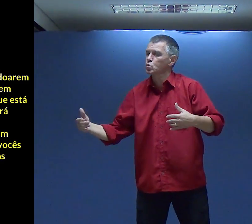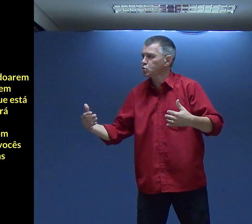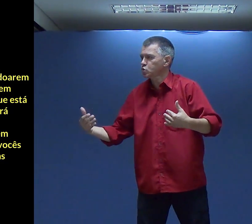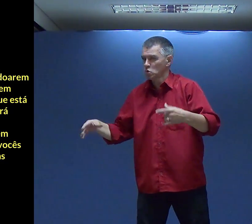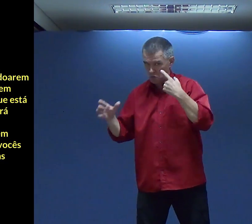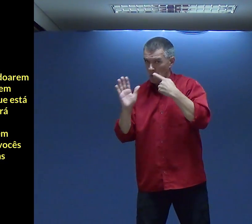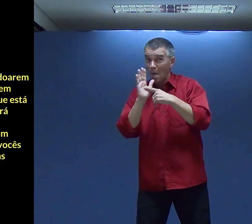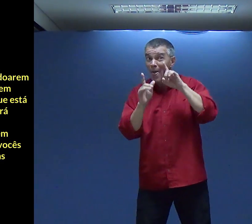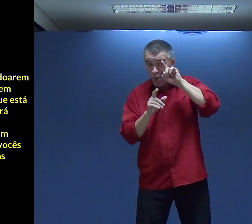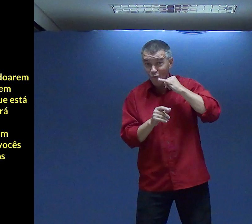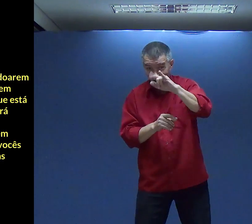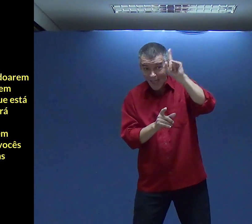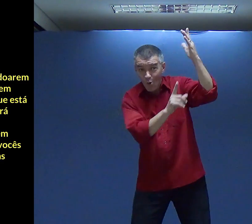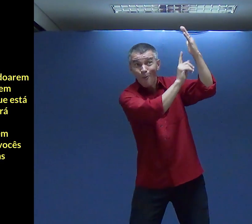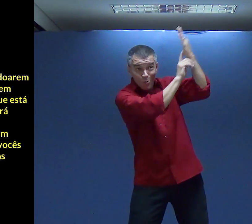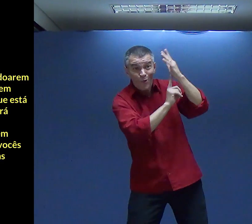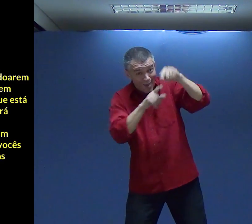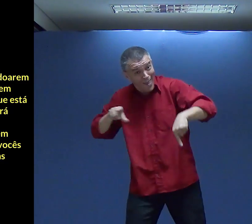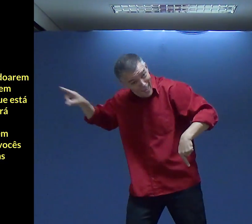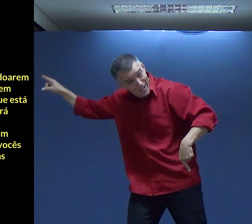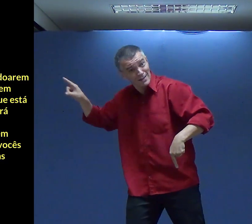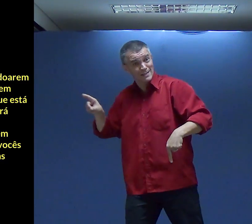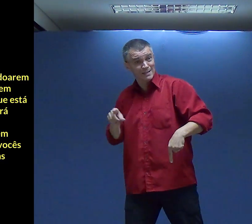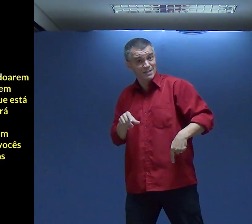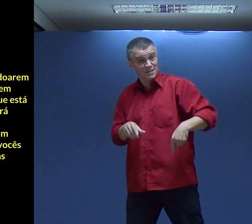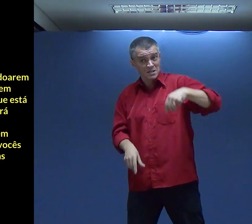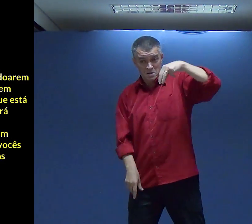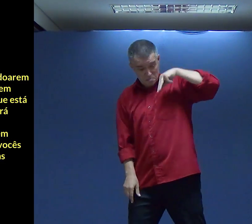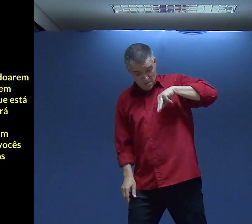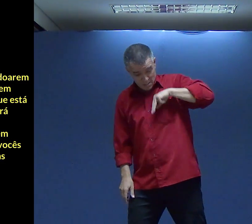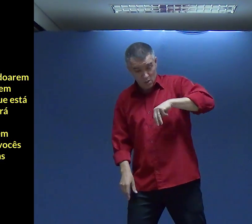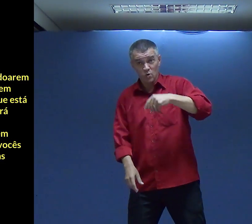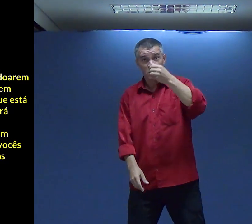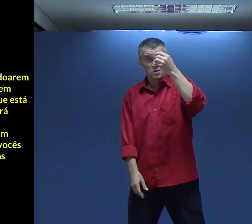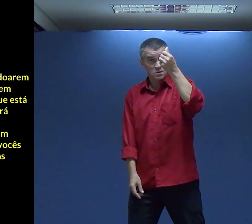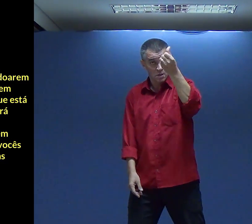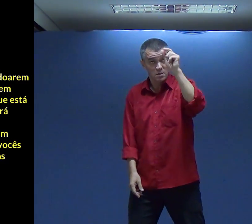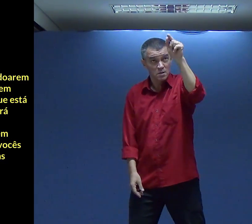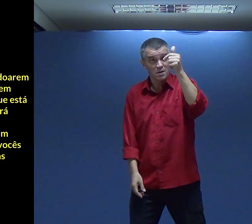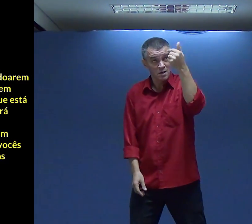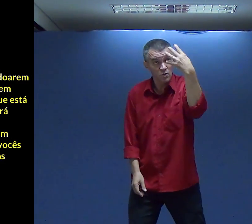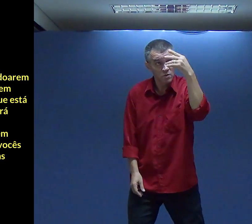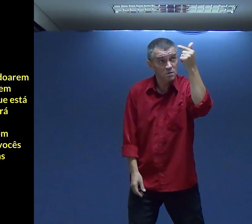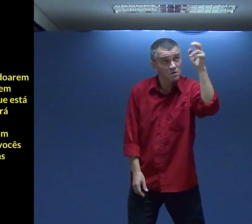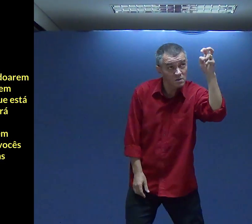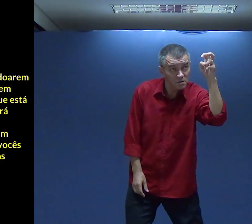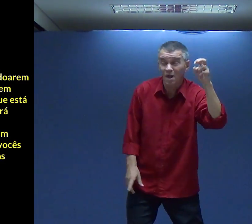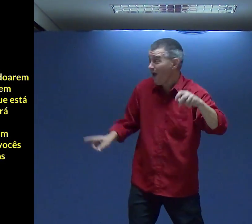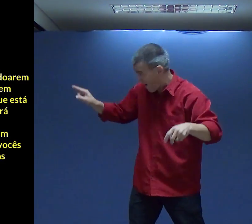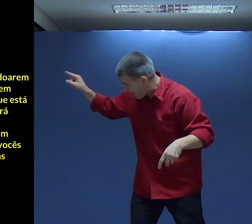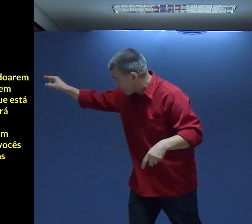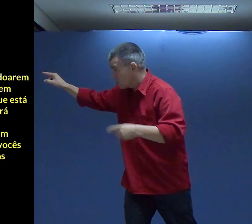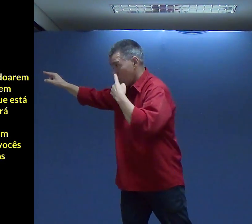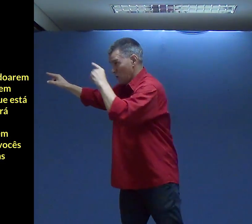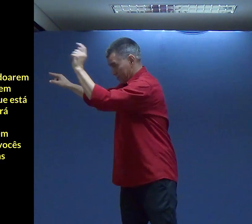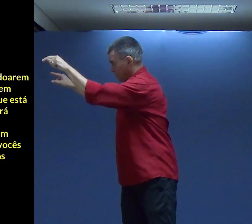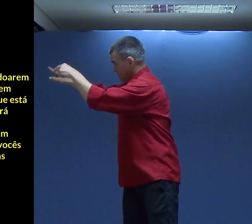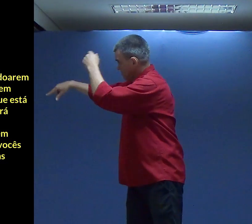Veja só Sabe o que eu Perceba Aquilo que eu disse Que está em Mateus É o que